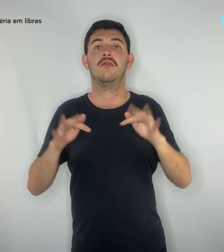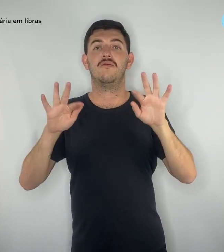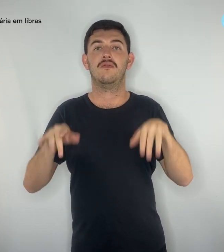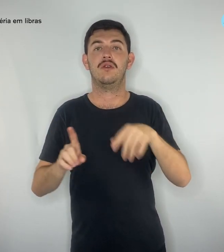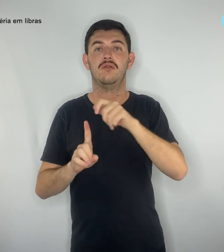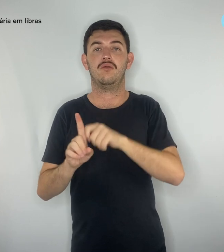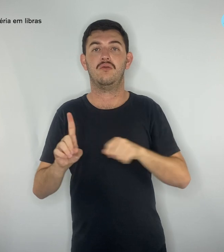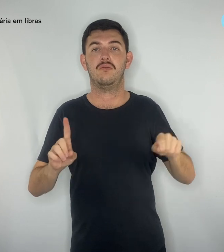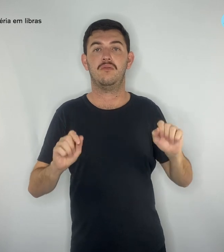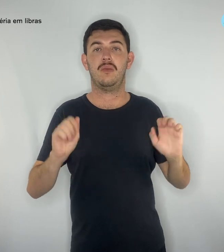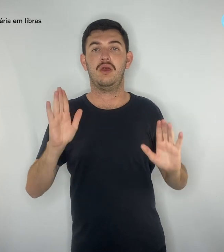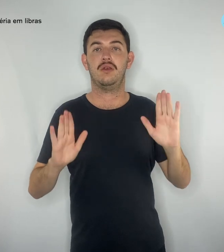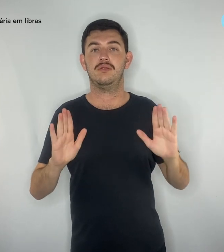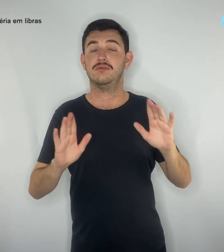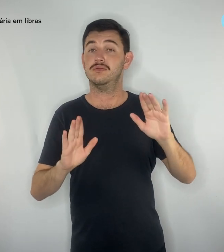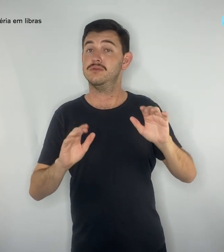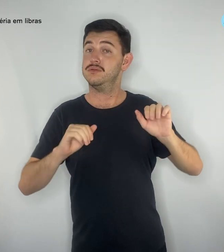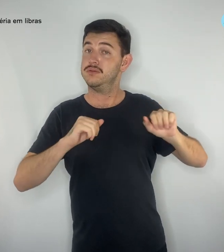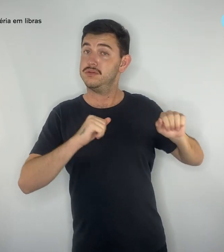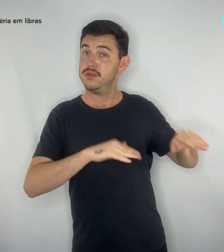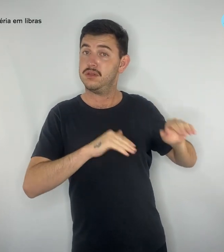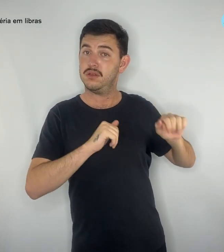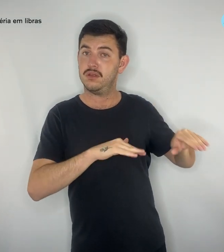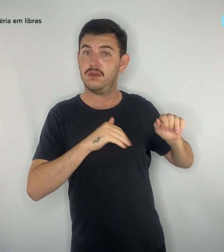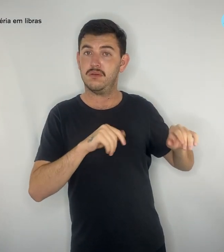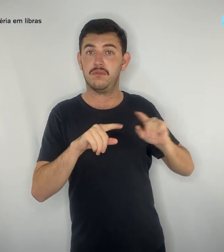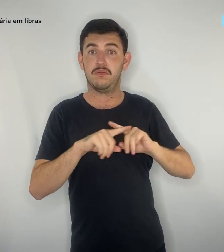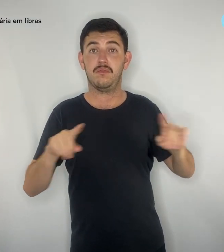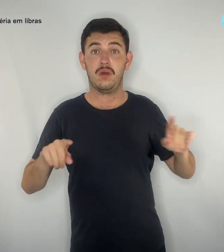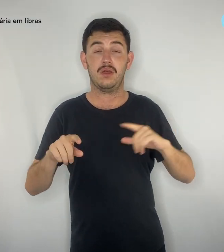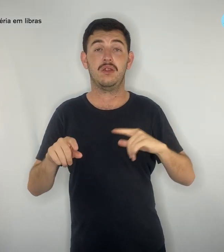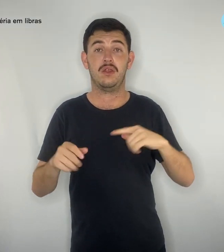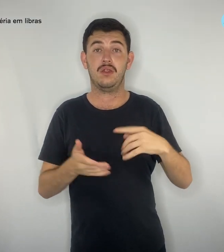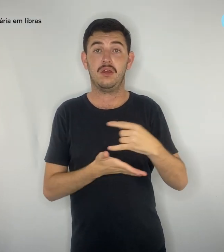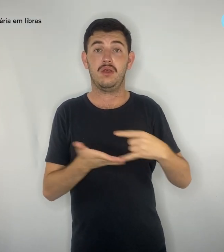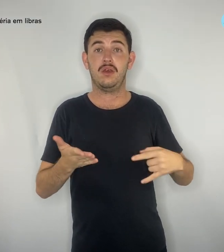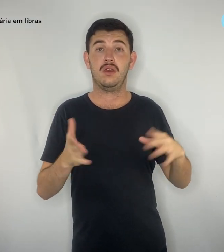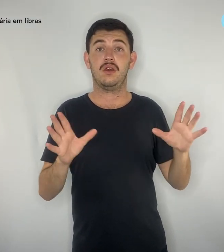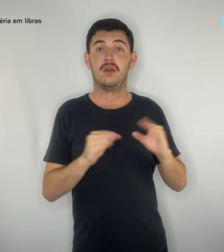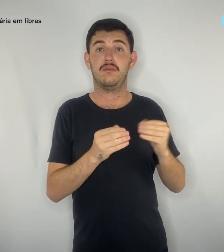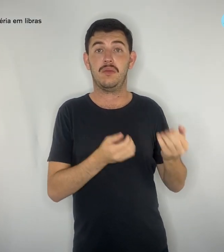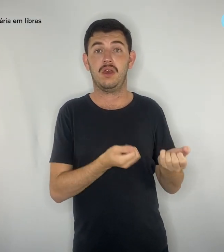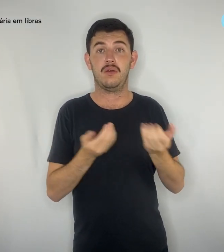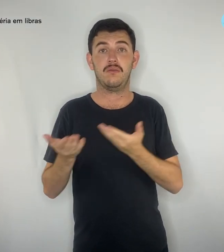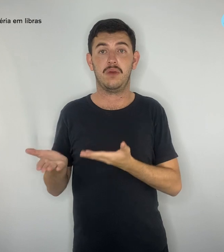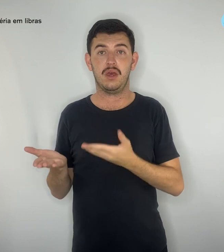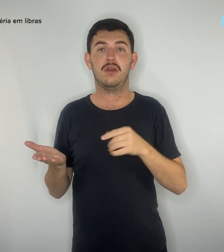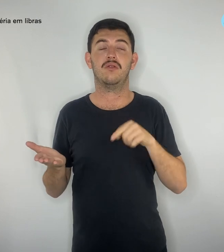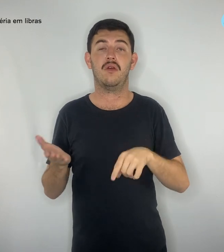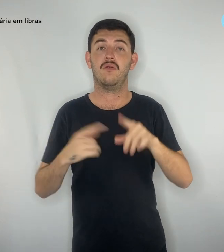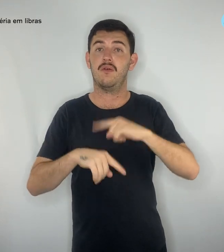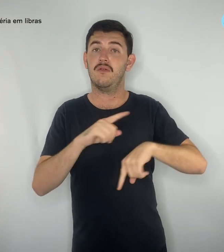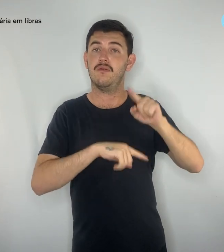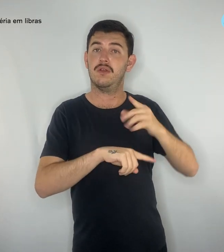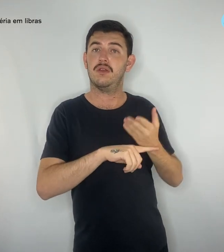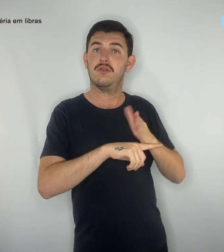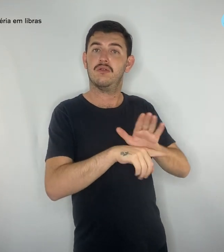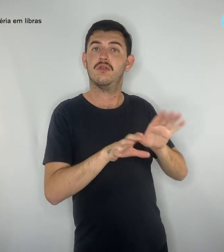é visto como um avanço para grupos e movimentos da educação que se manifestam contra o